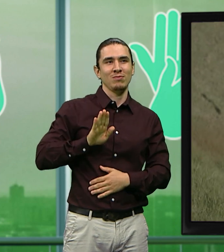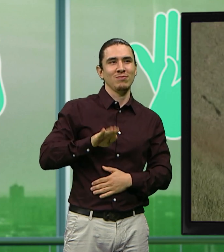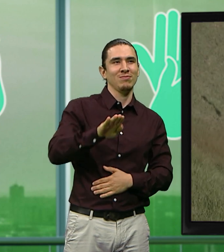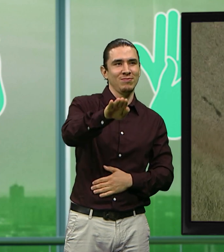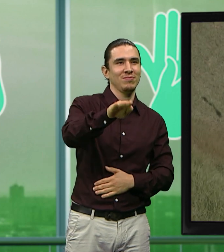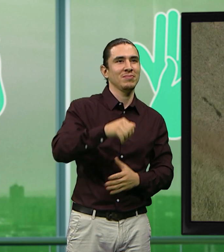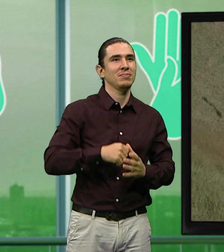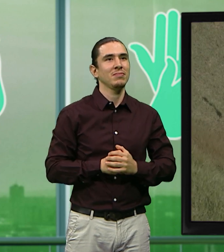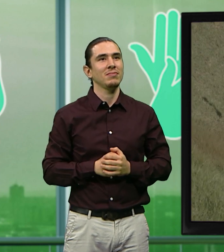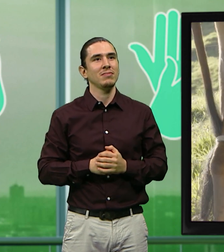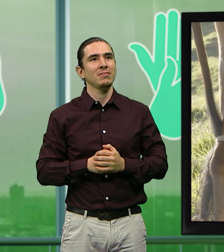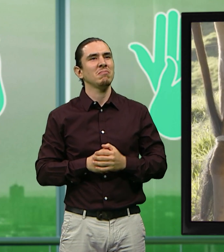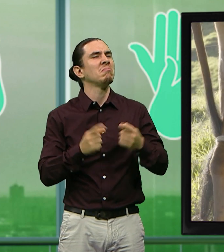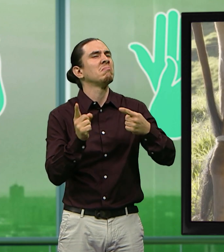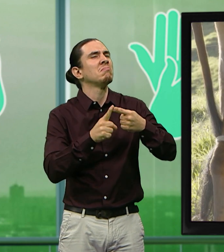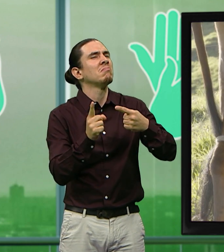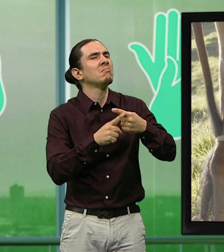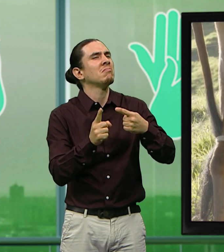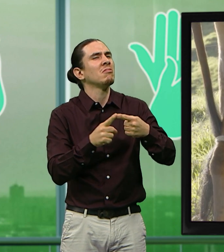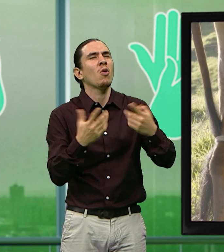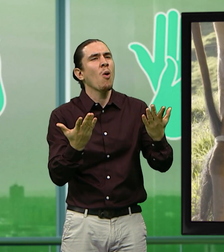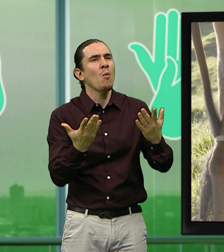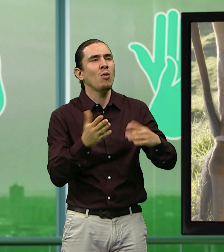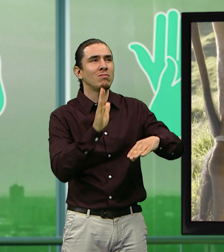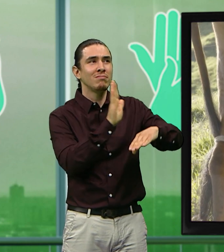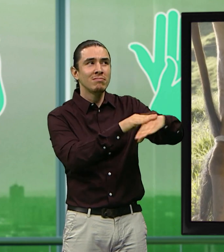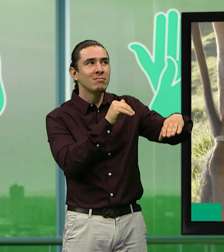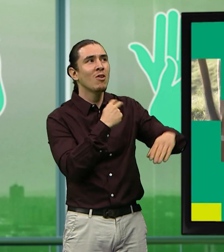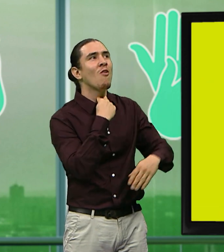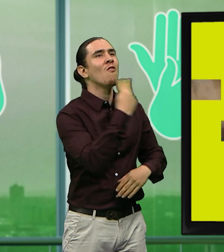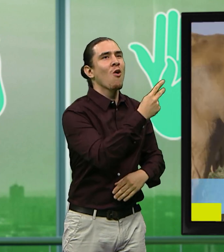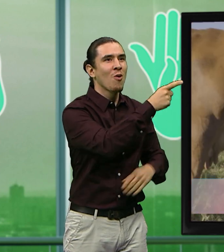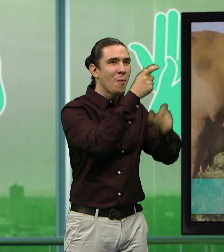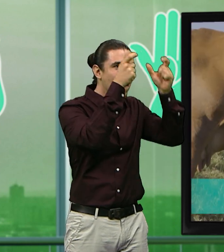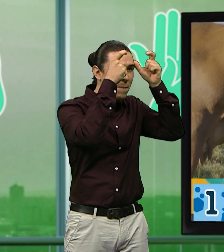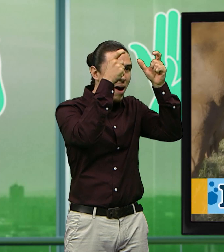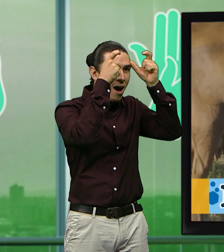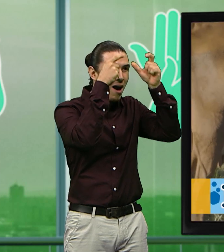Lo primero que hay hacer es llamarla por su nombre para que venga a la sala de ordeño.